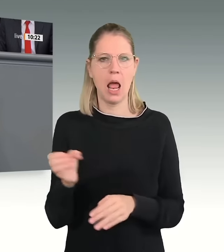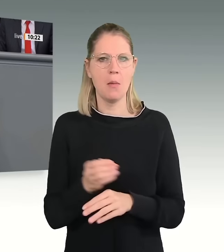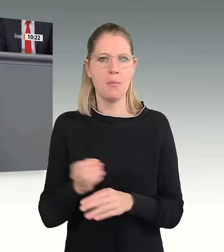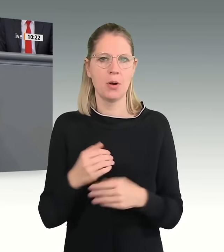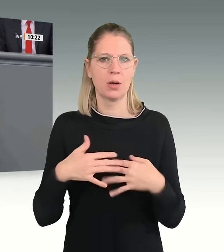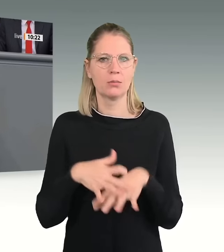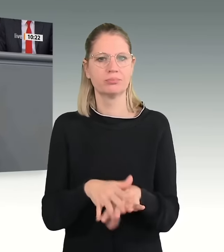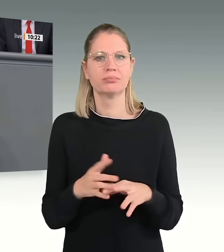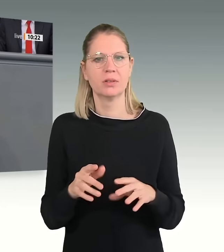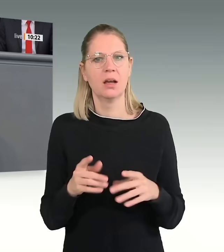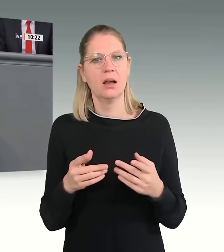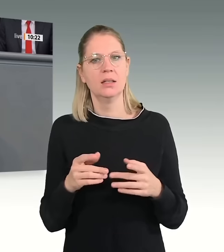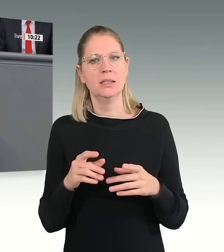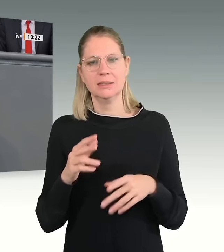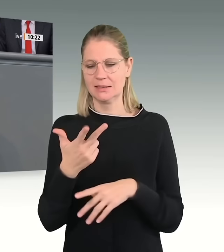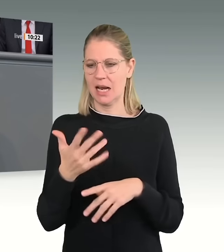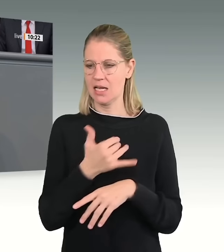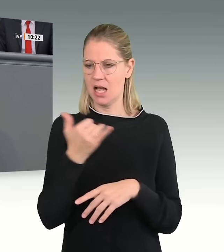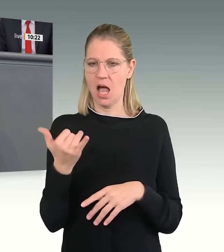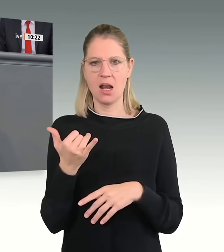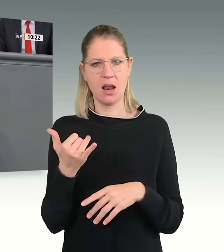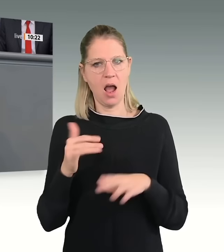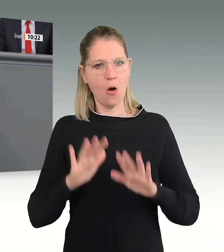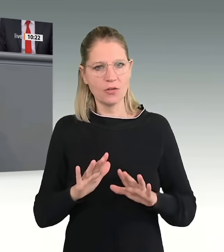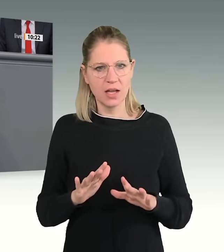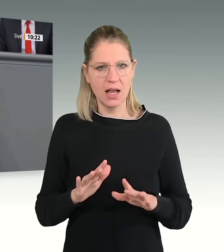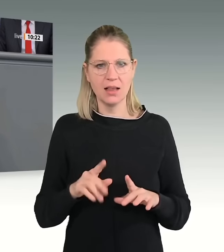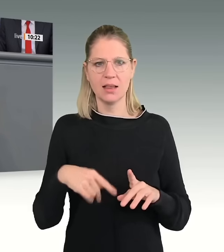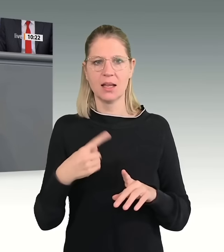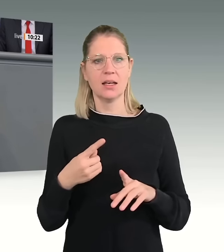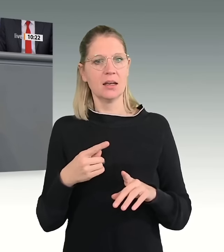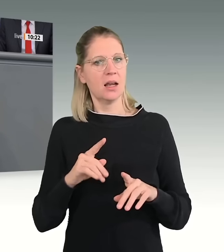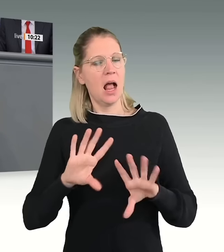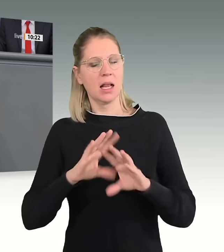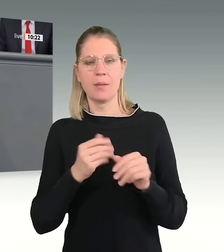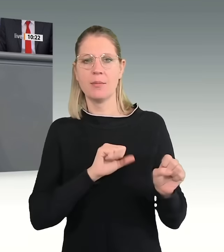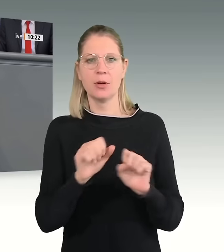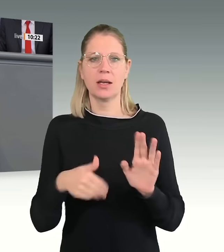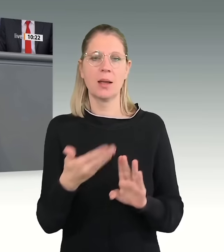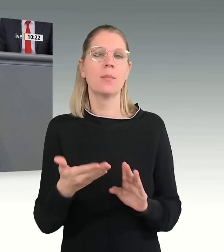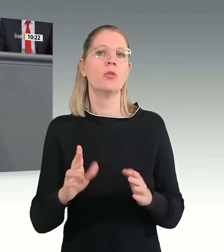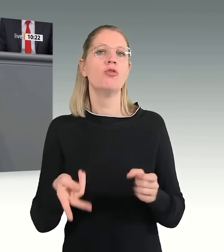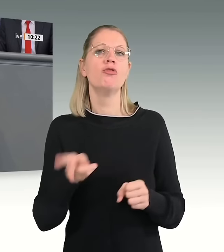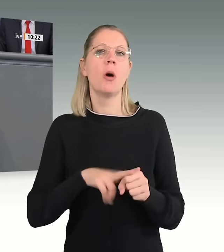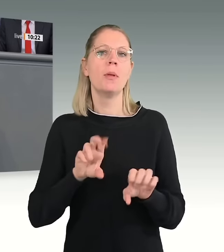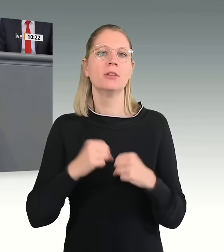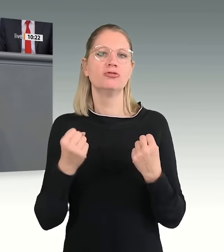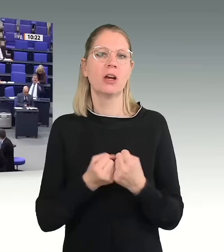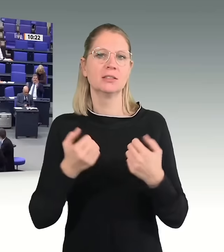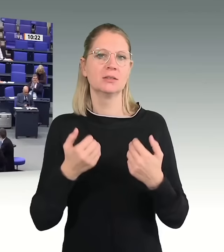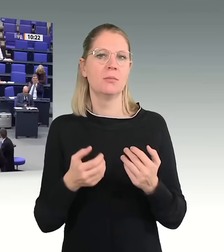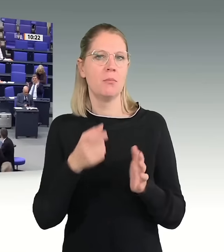Staatsbürgerschaft, das ist der falsche Weg und kündigt auch einen Kompromiss, der jahrzehntelang gehalten hat, unnötig auf an dieser Stelle.